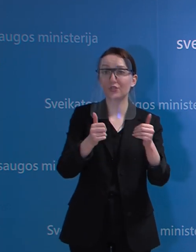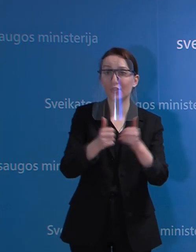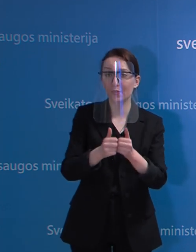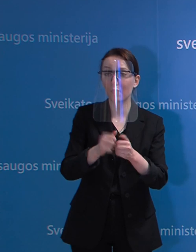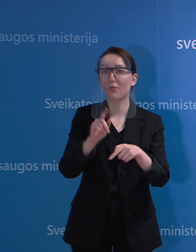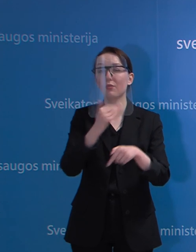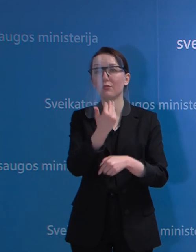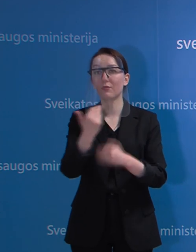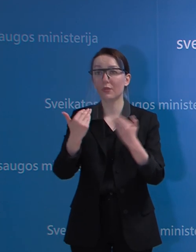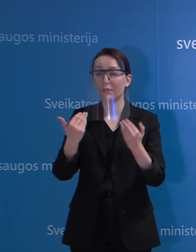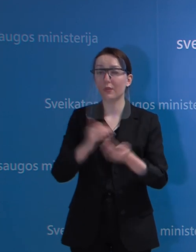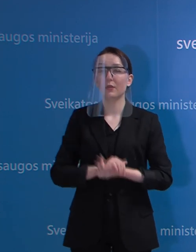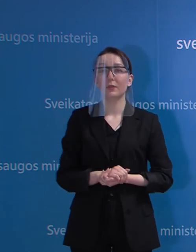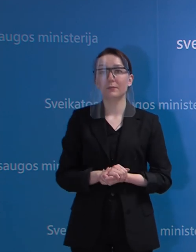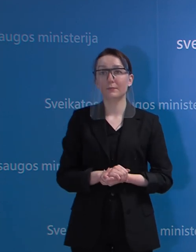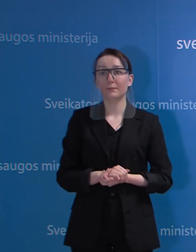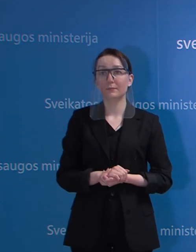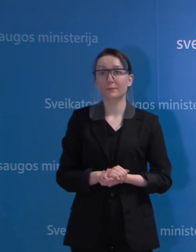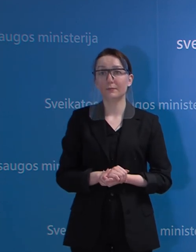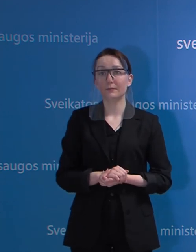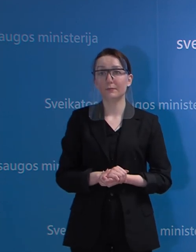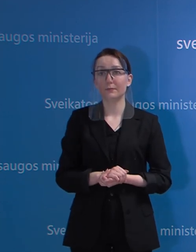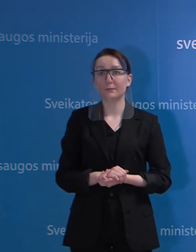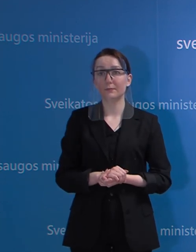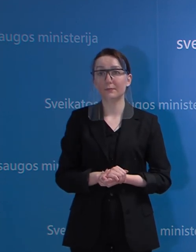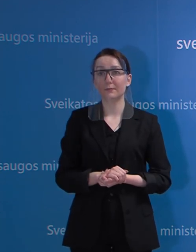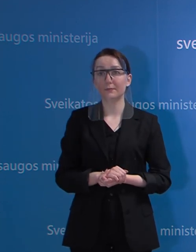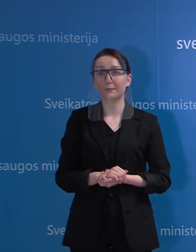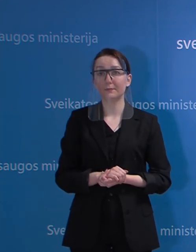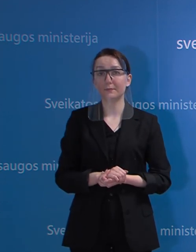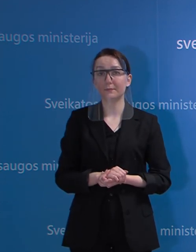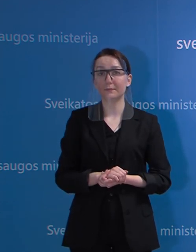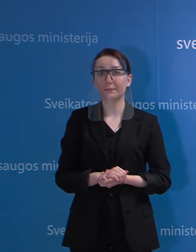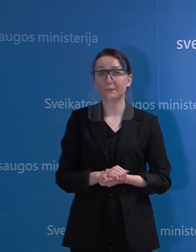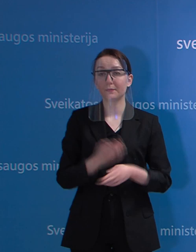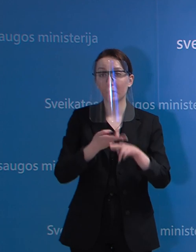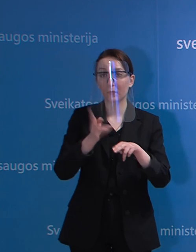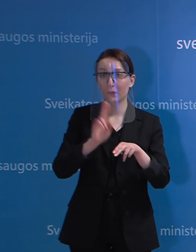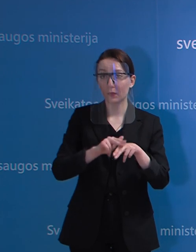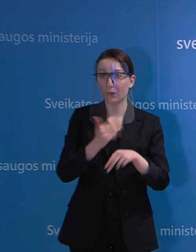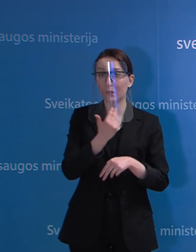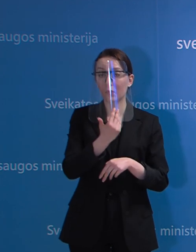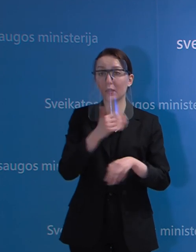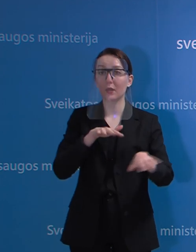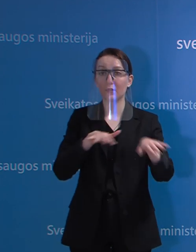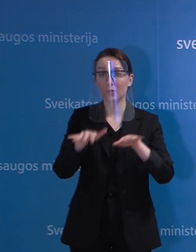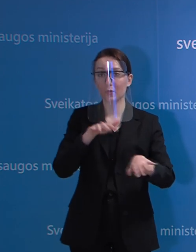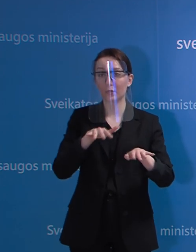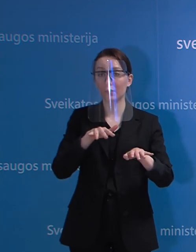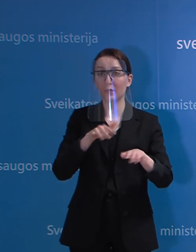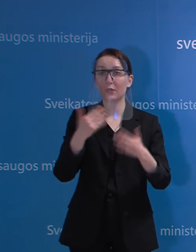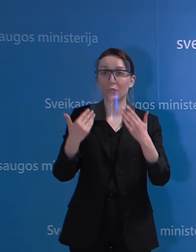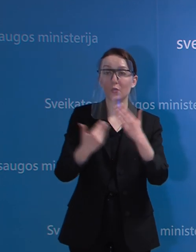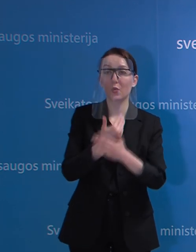dėl jų netekties. Tai tokia yra situacija, kurią